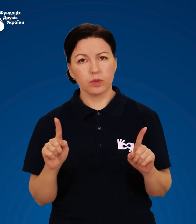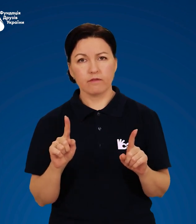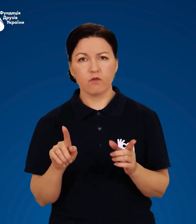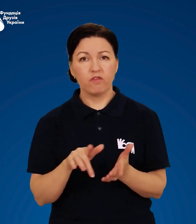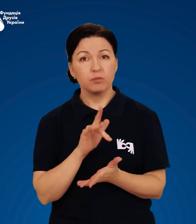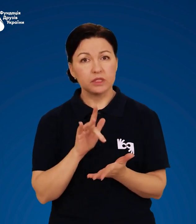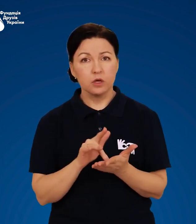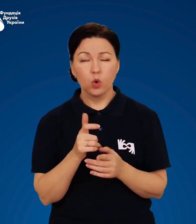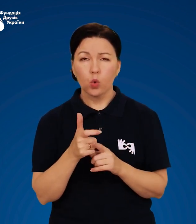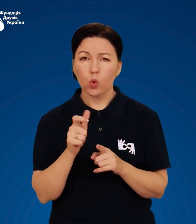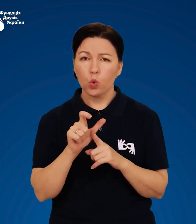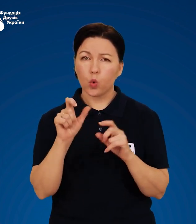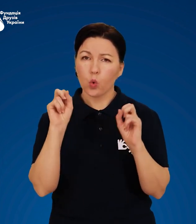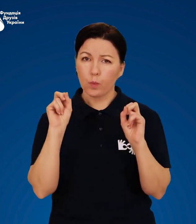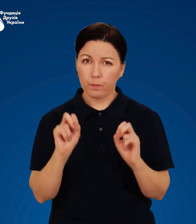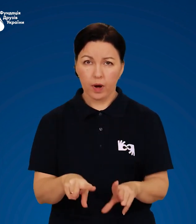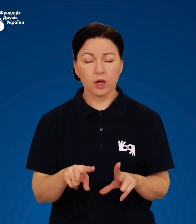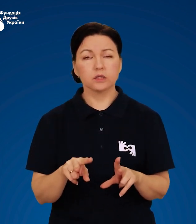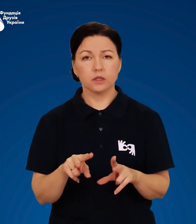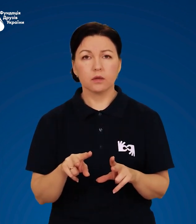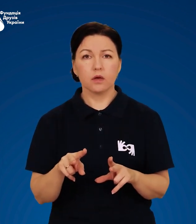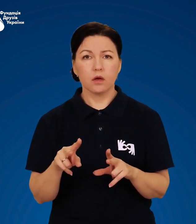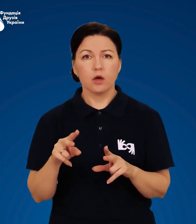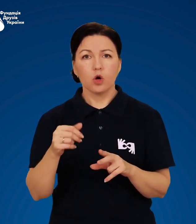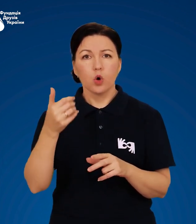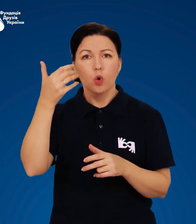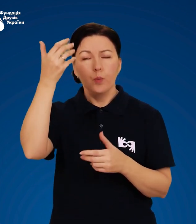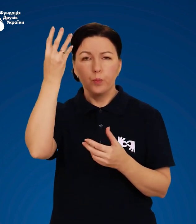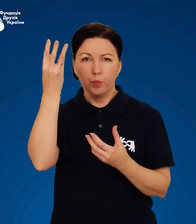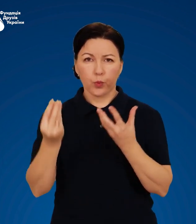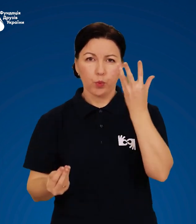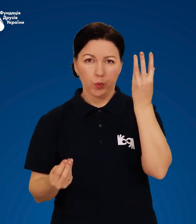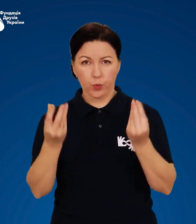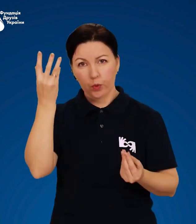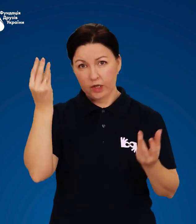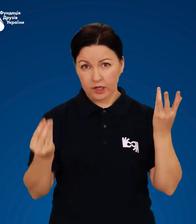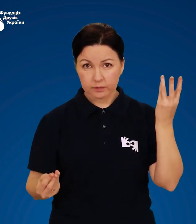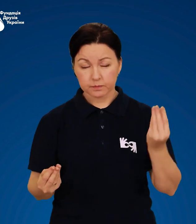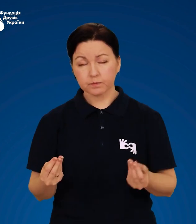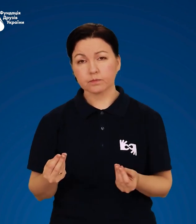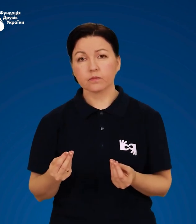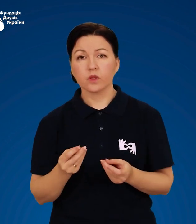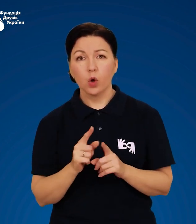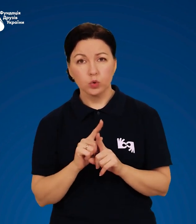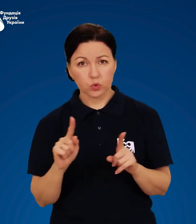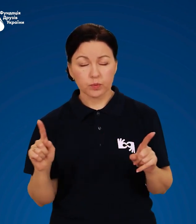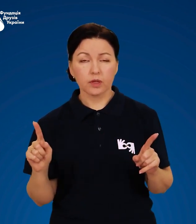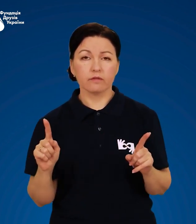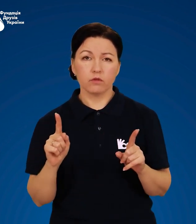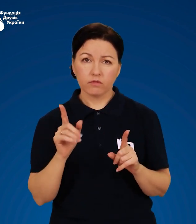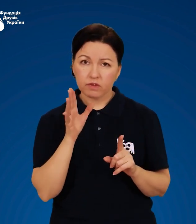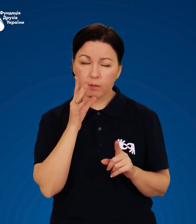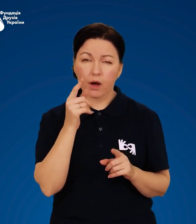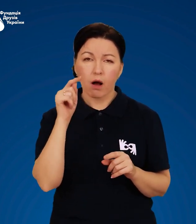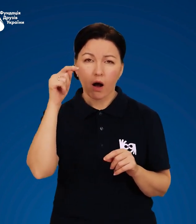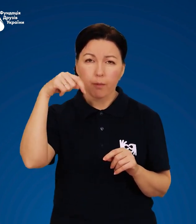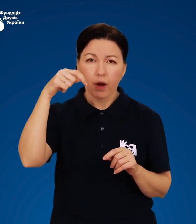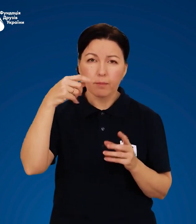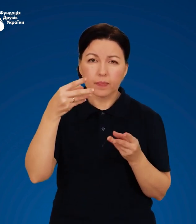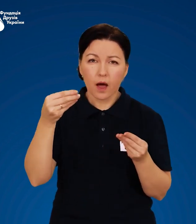містах, дуже велику небезпеку становлять бурульки, особливо у період танення льоду